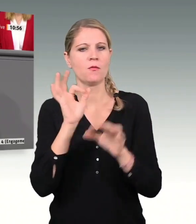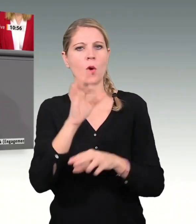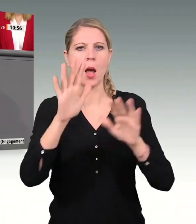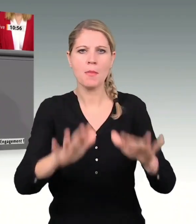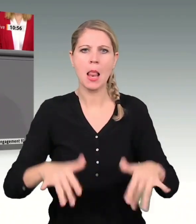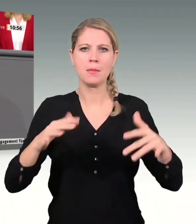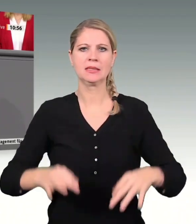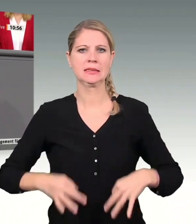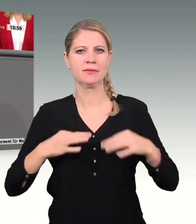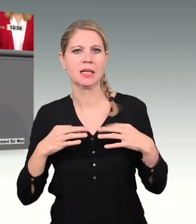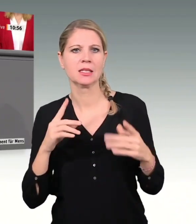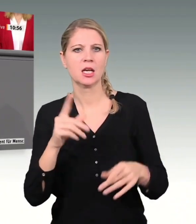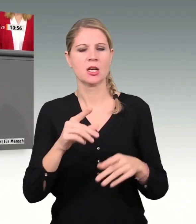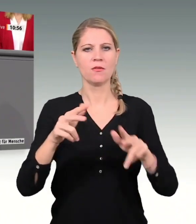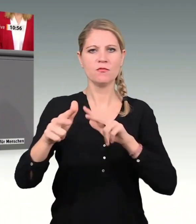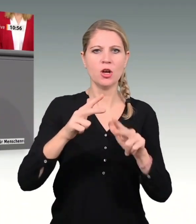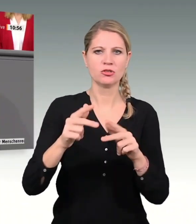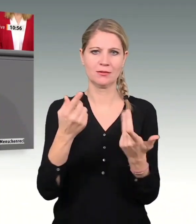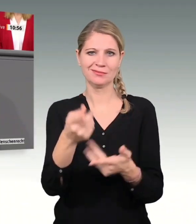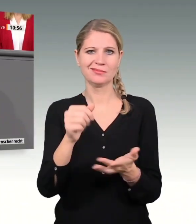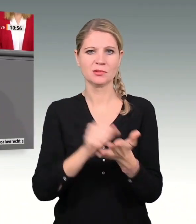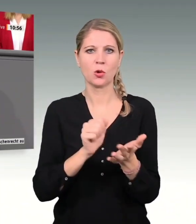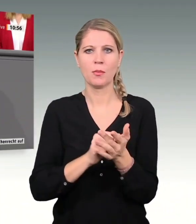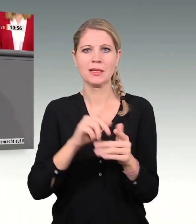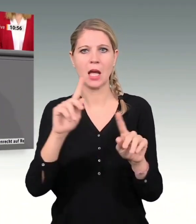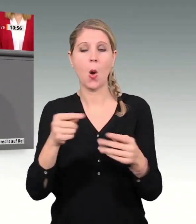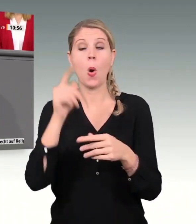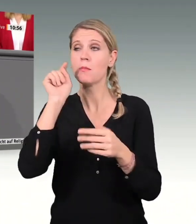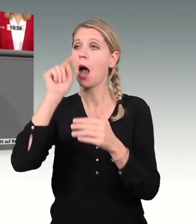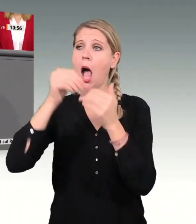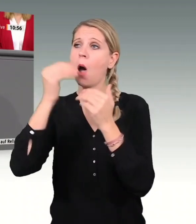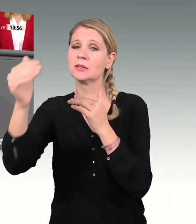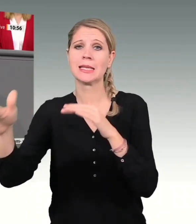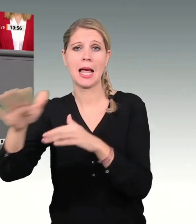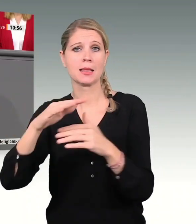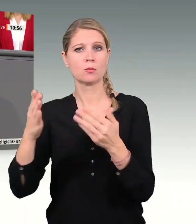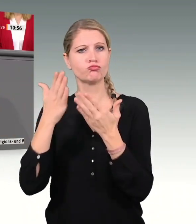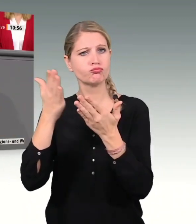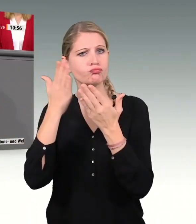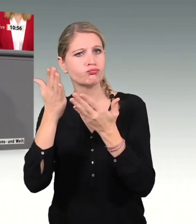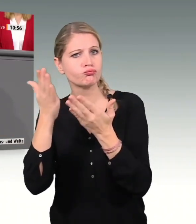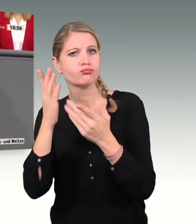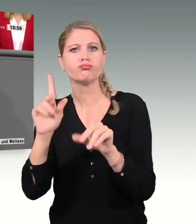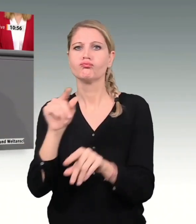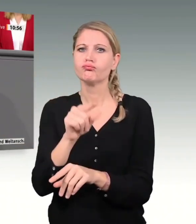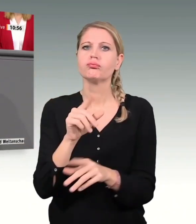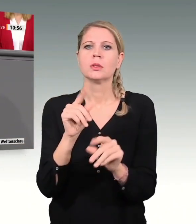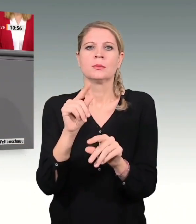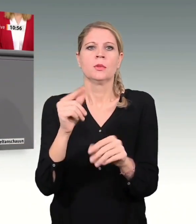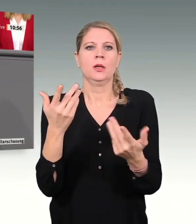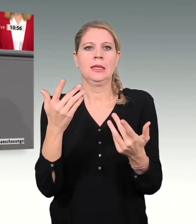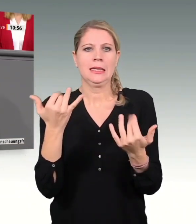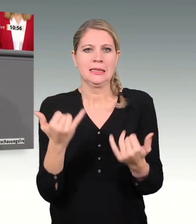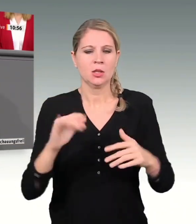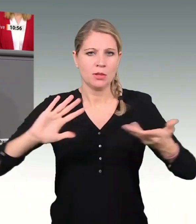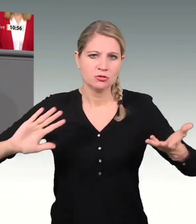Verbündete suchen und schließlich gemeinsam handeln. Und darum sage ich herzlichen Dank den vielen Verbündeten hier im Bundestag, den Verbündeten